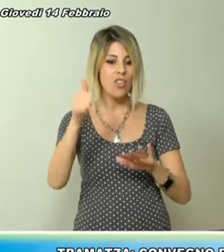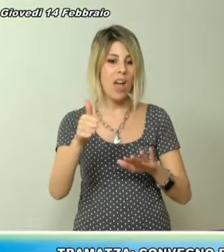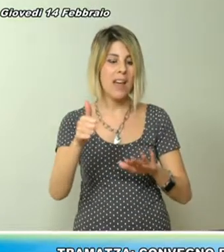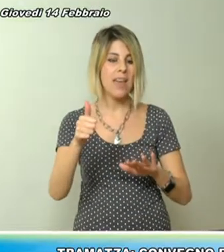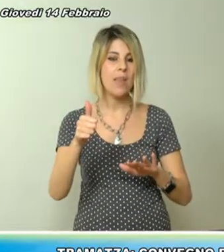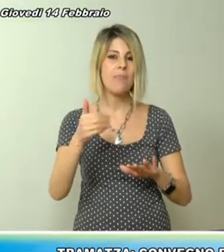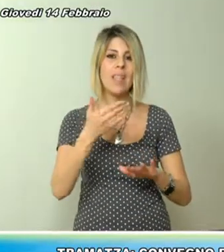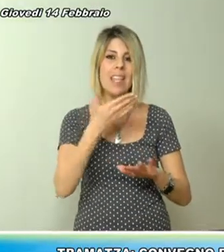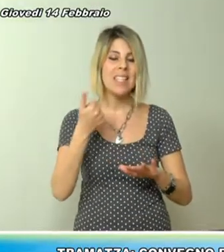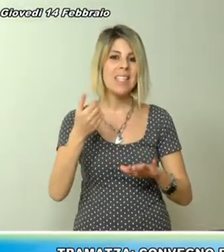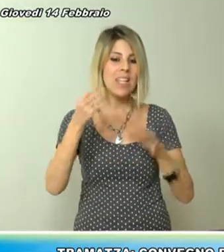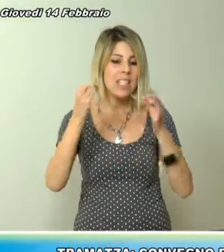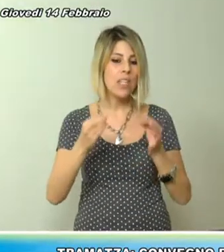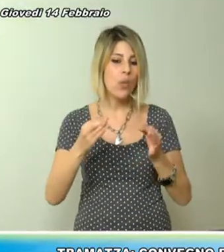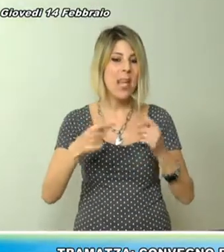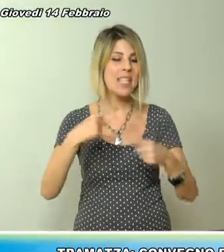garanzie di continuità